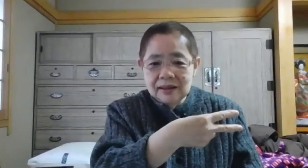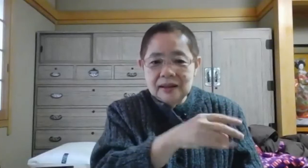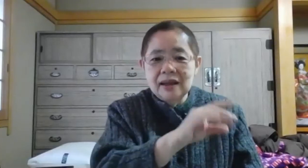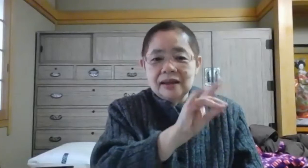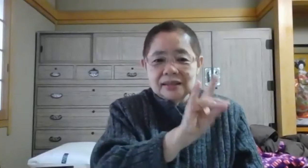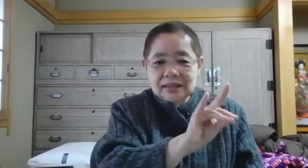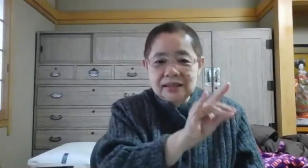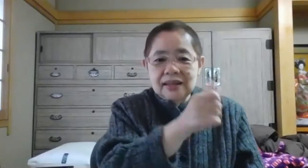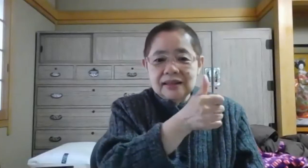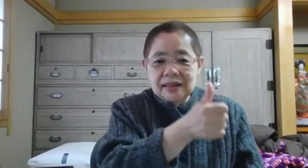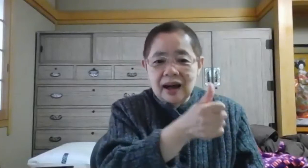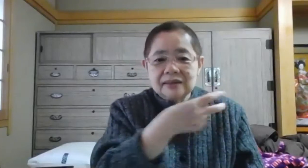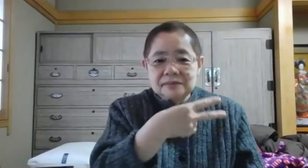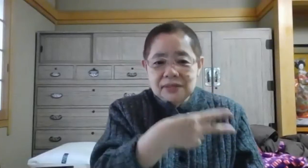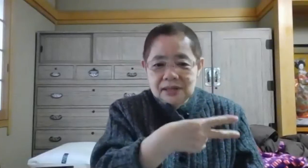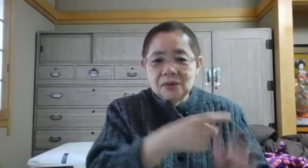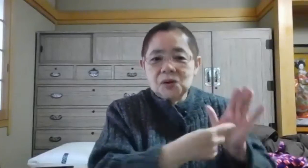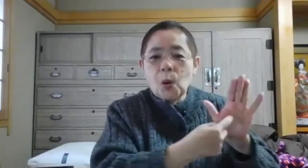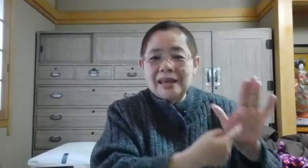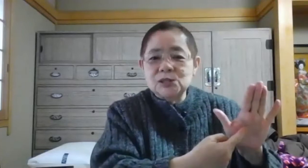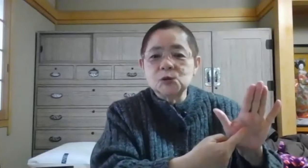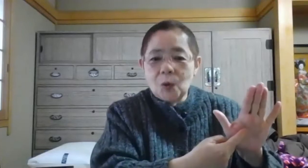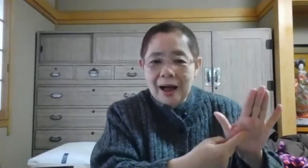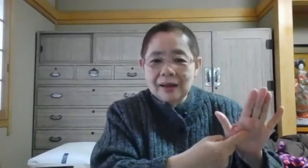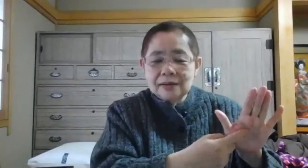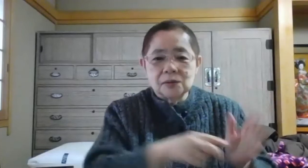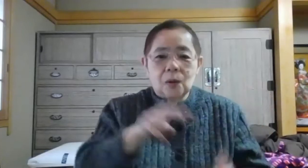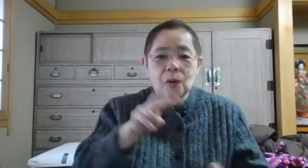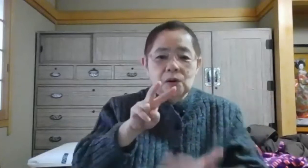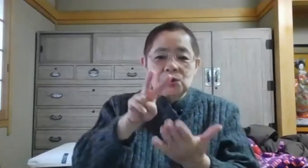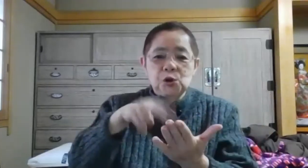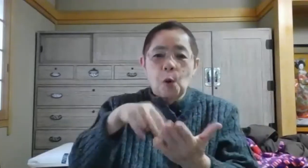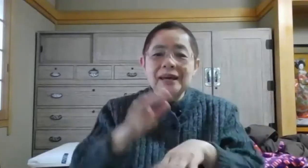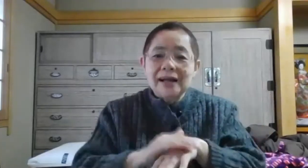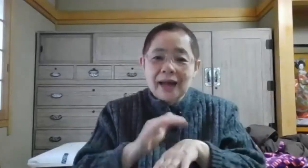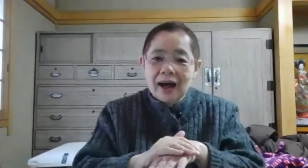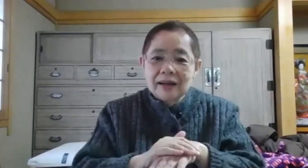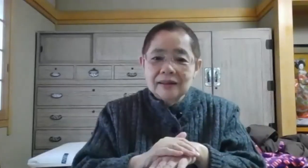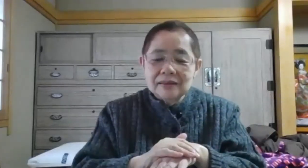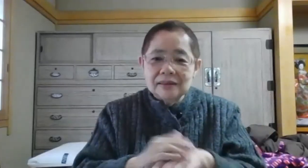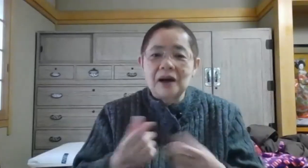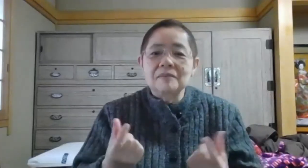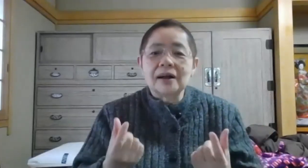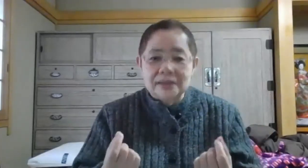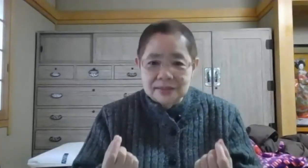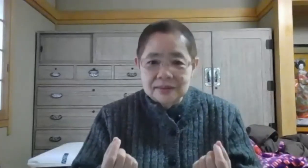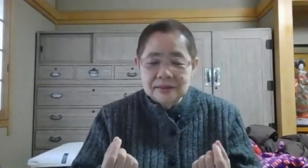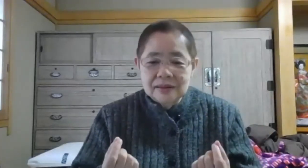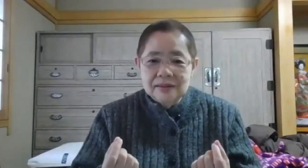できたにと表現するのはその読み方なわけですで